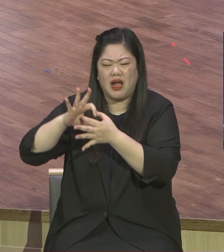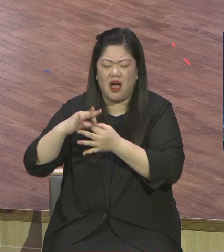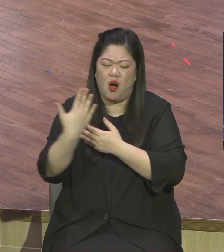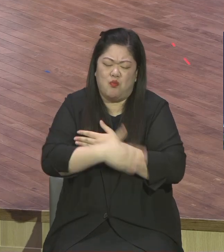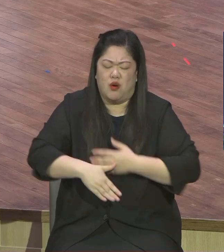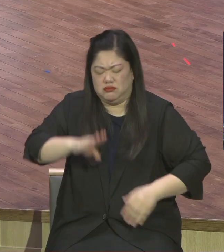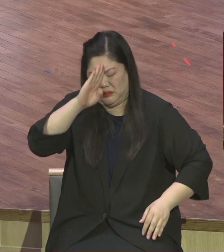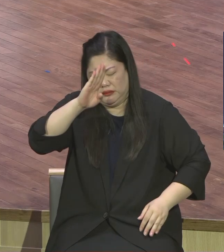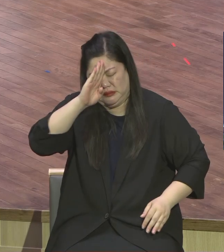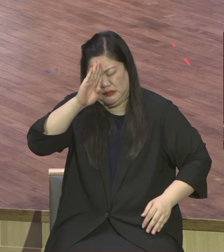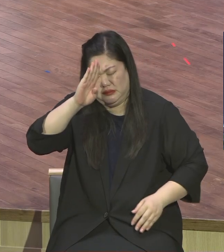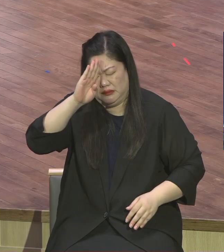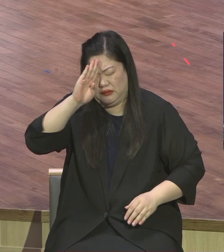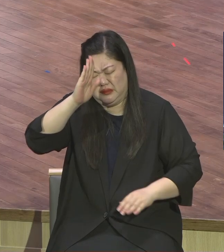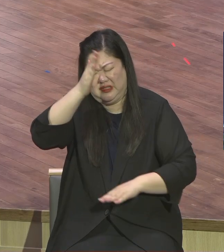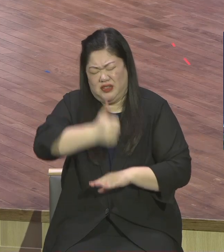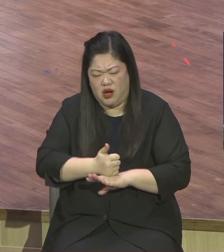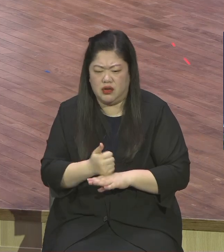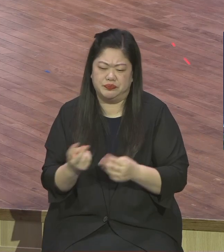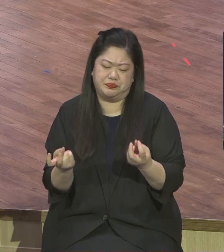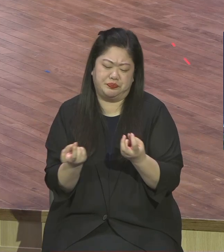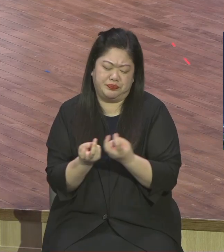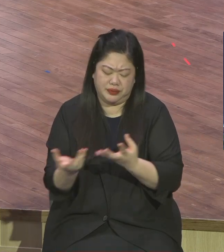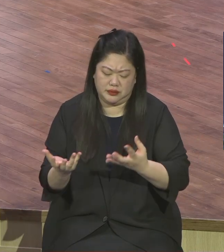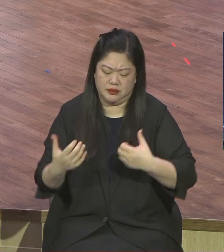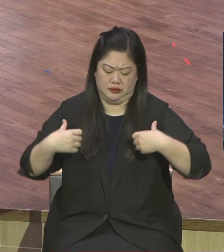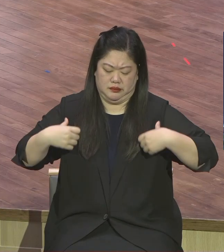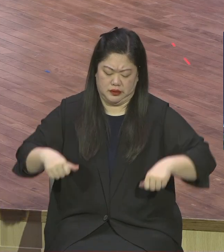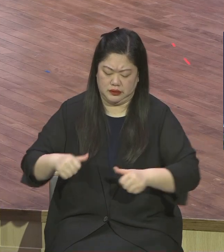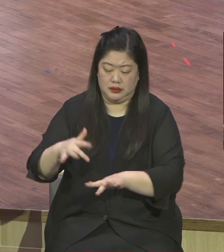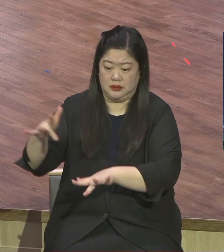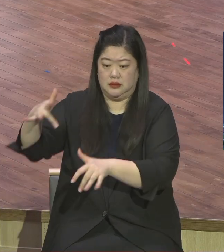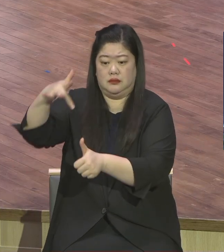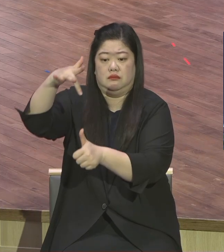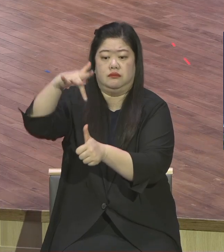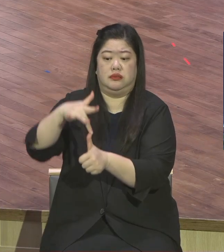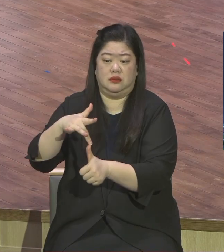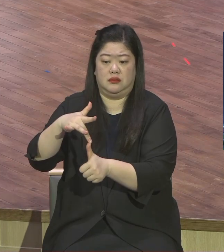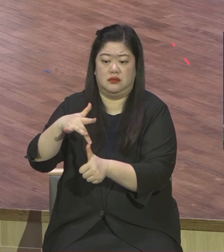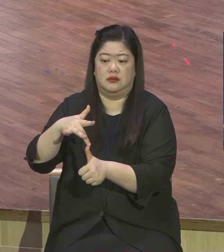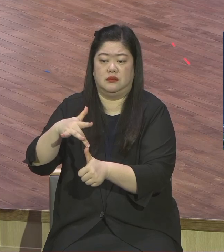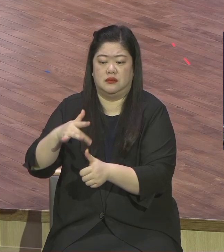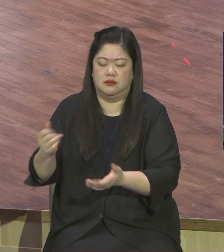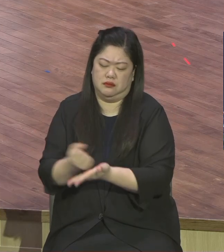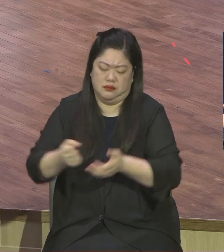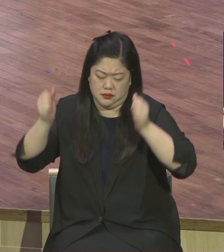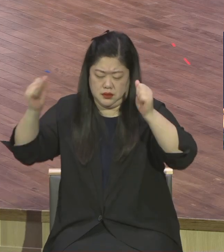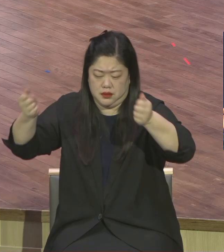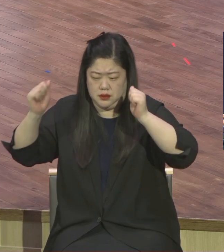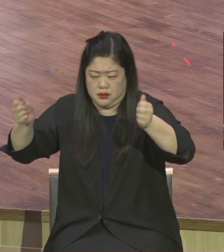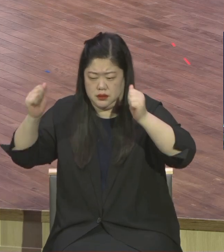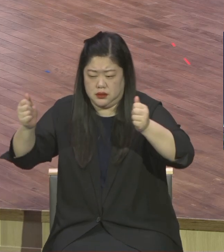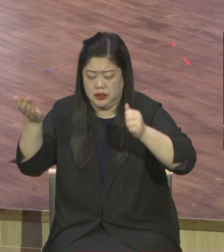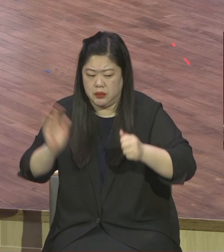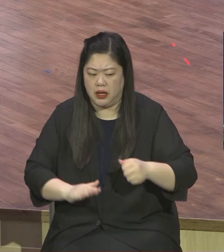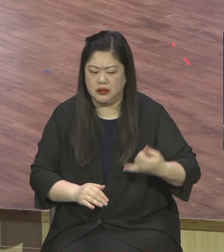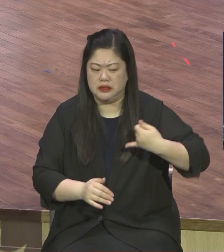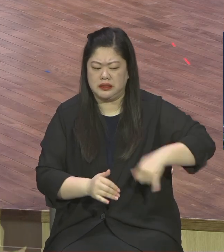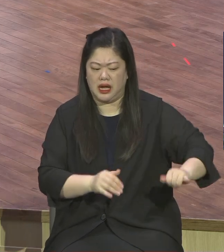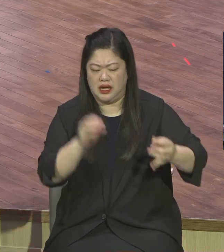찾다가 답 달라고 이렇게 노력하는 모습 종교 만들어 가지고 얼마나 종교 많아요 나름대로 날